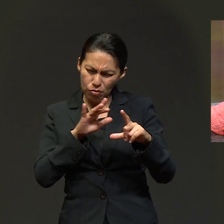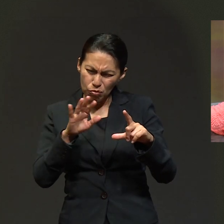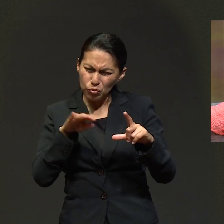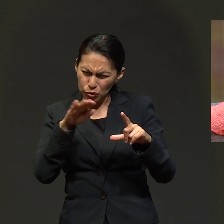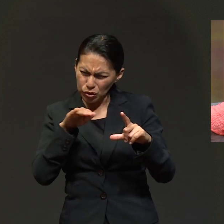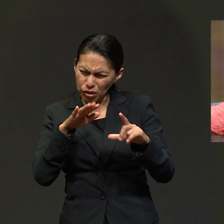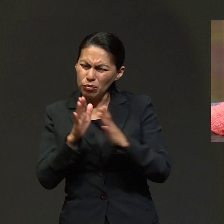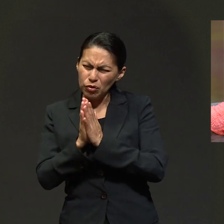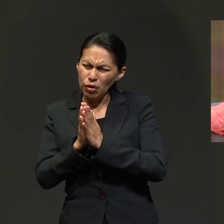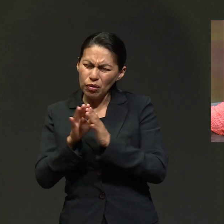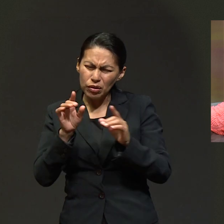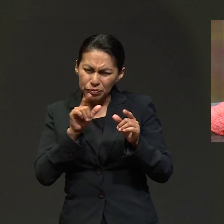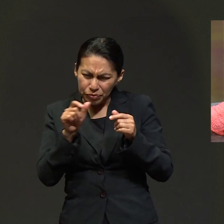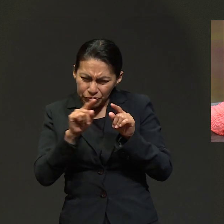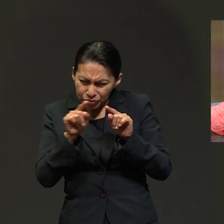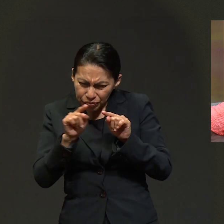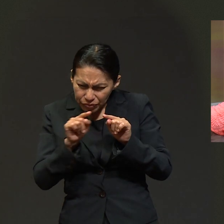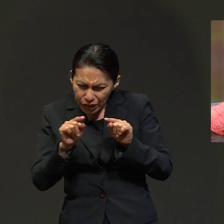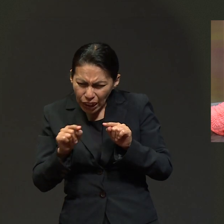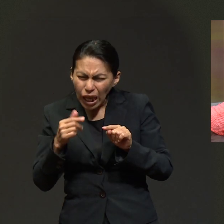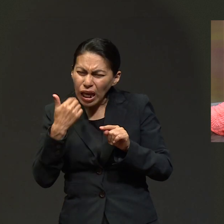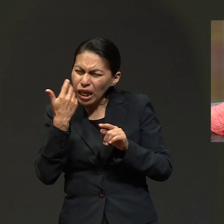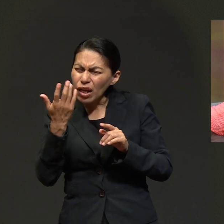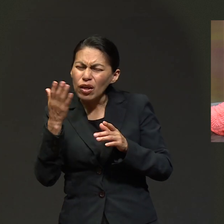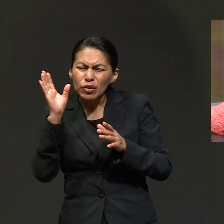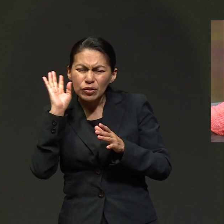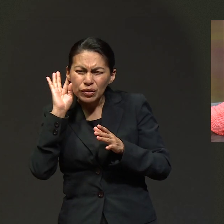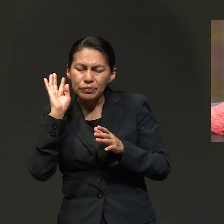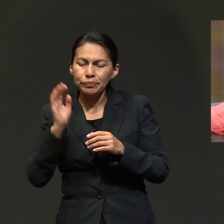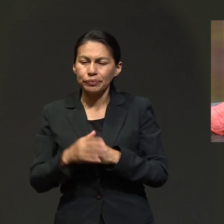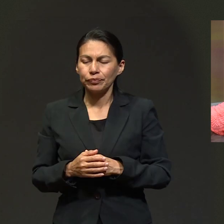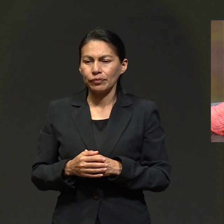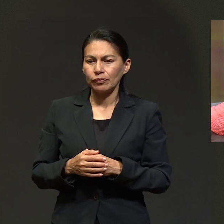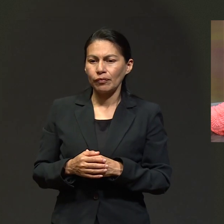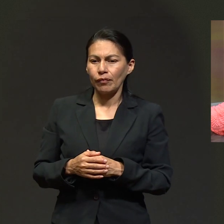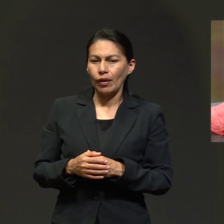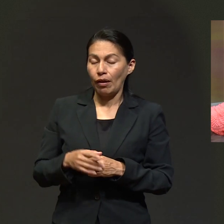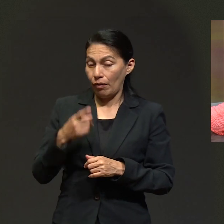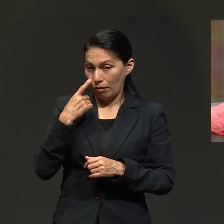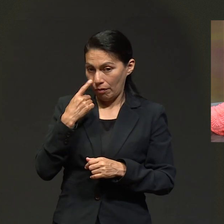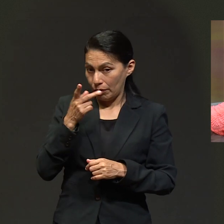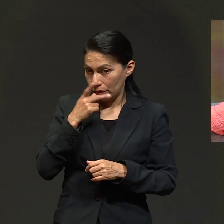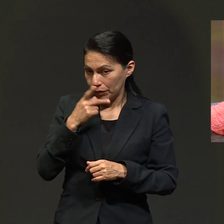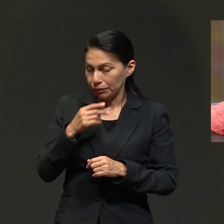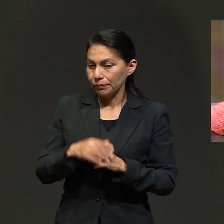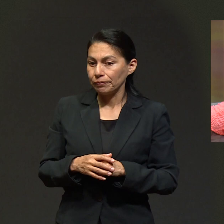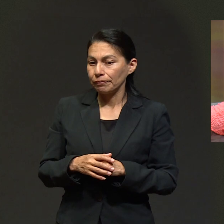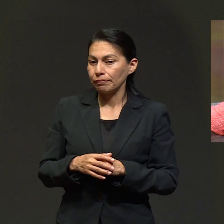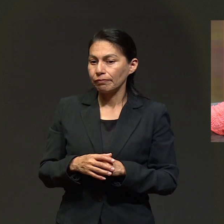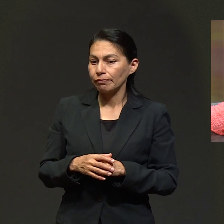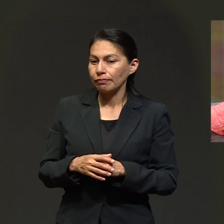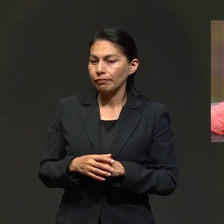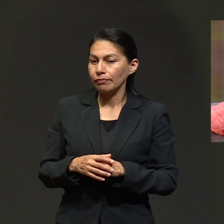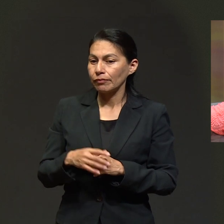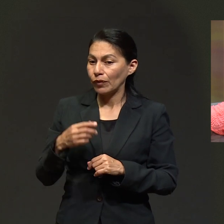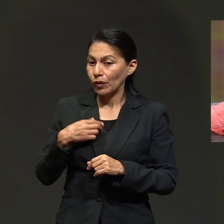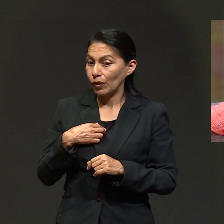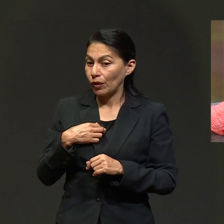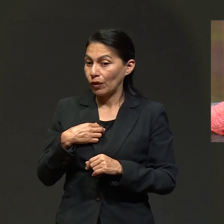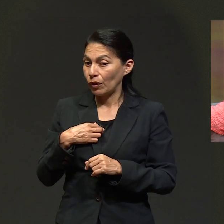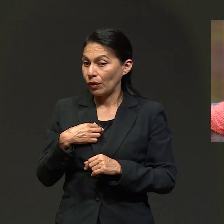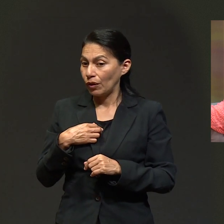Y le digo, búscalo ahí en el iPad. Y me la pone, le digo, quiero escucharlo, le digo, quiero escuchar ese canto de La Paz de Cristo. Y vi a ese pastor,